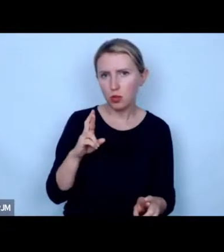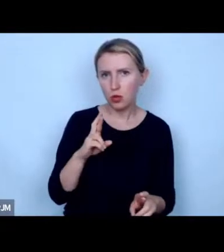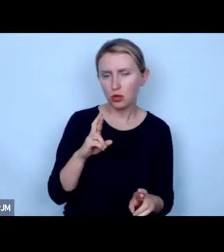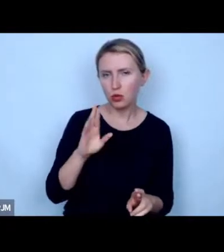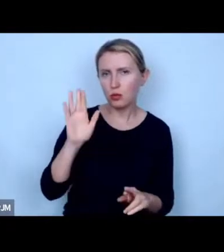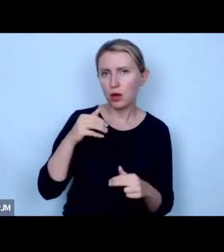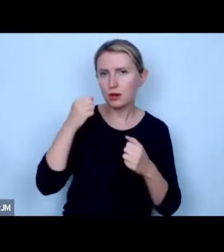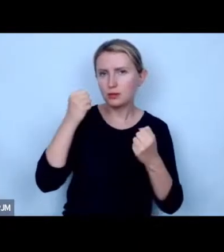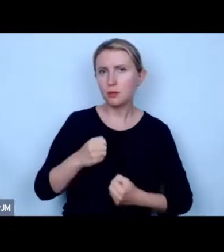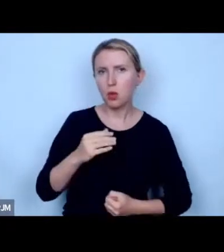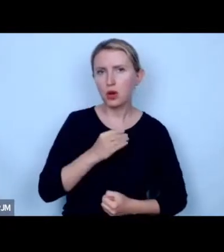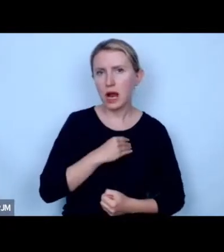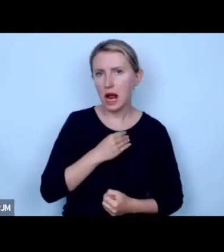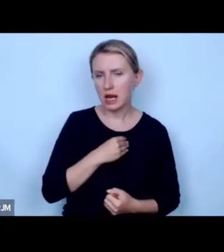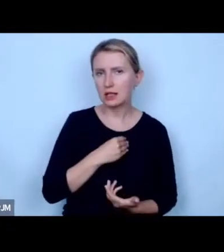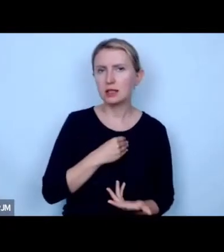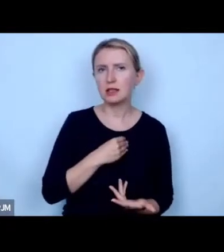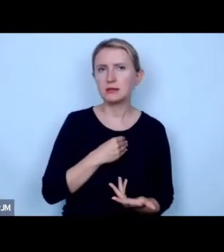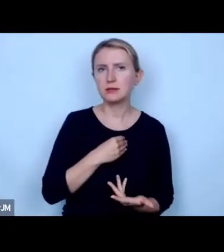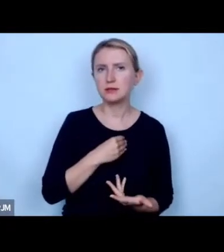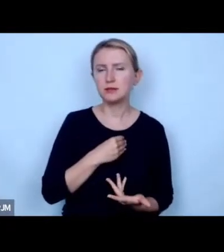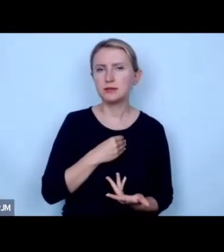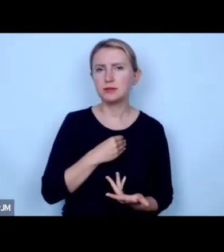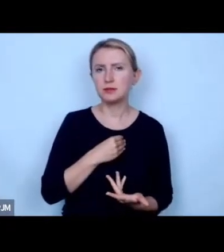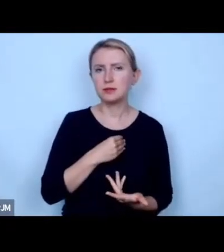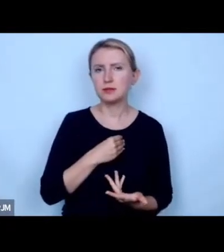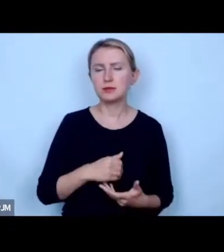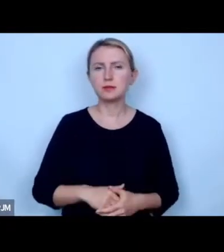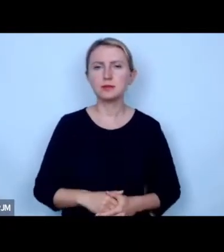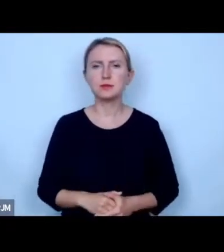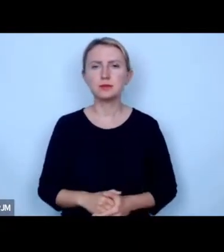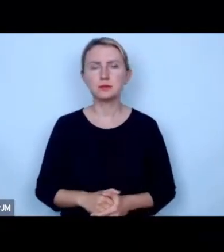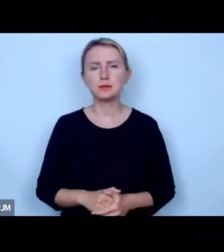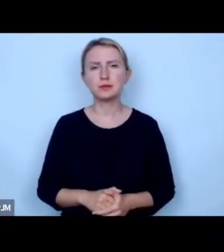obciążony moralnie jest problematyczny moralnie w jakiejkolwiek formie